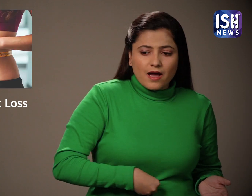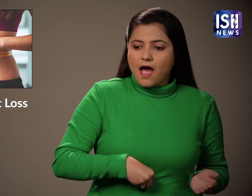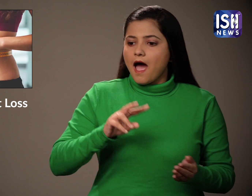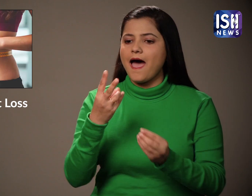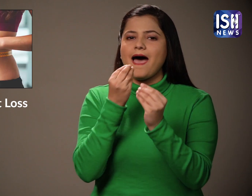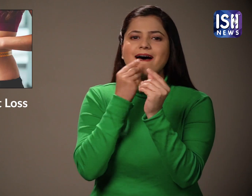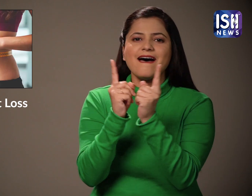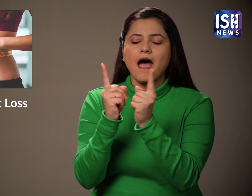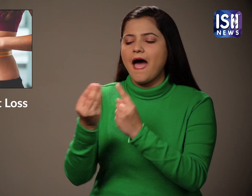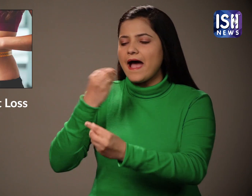उनका वजन बढ़ता है